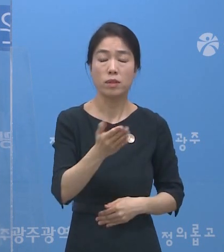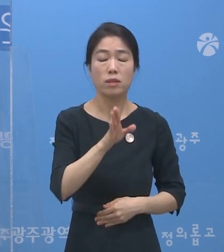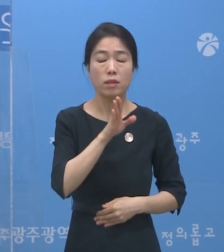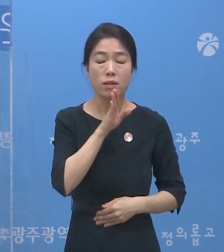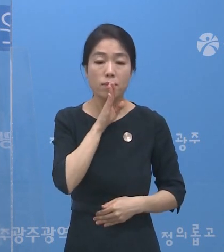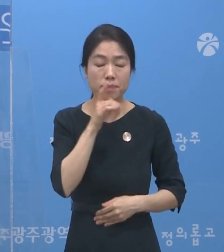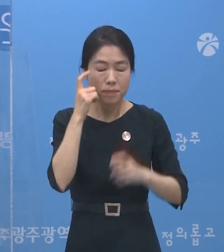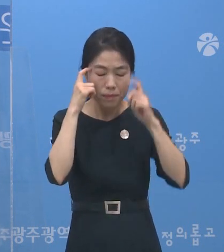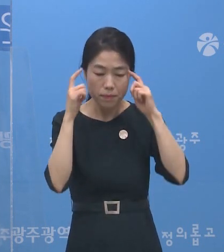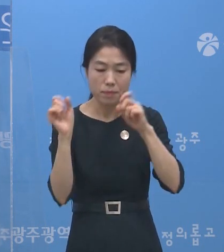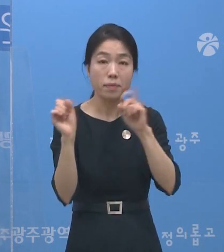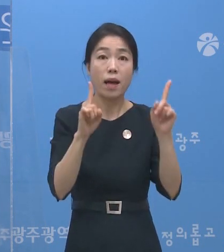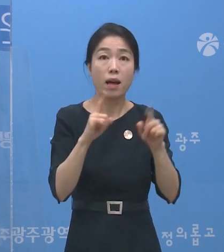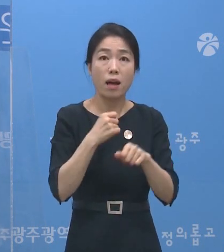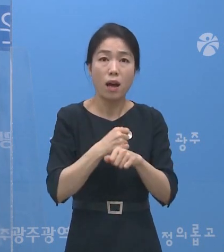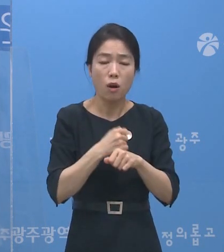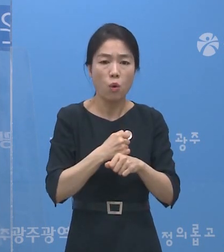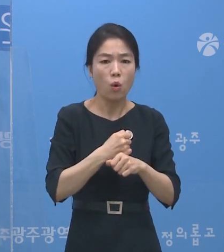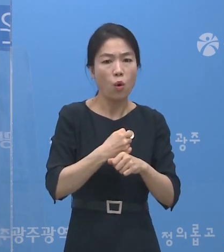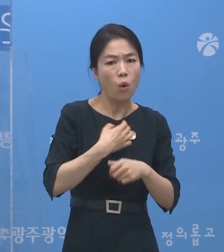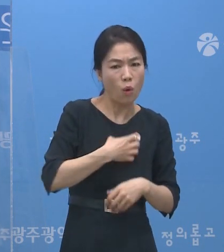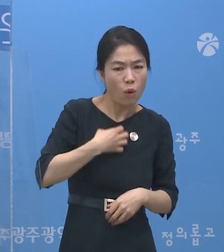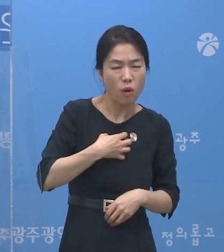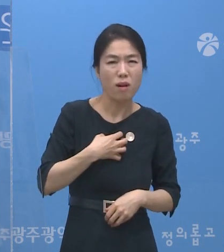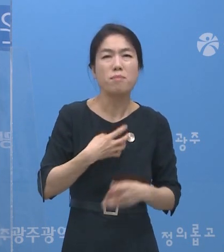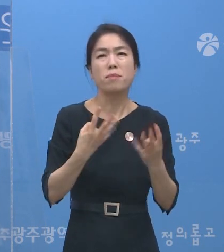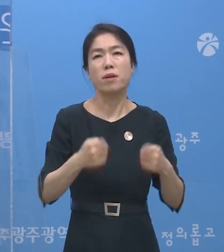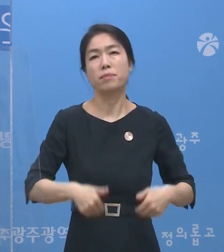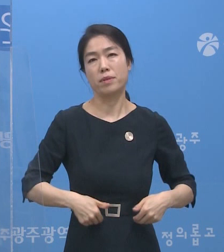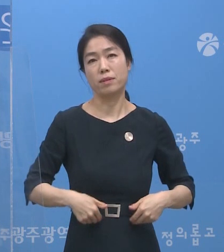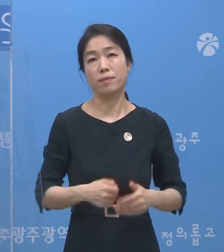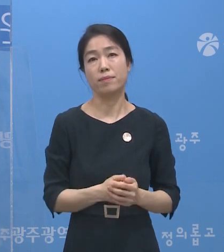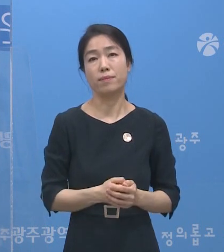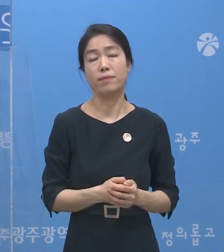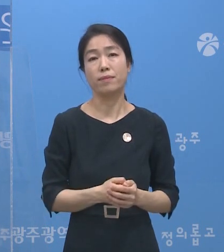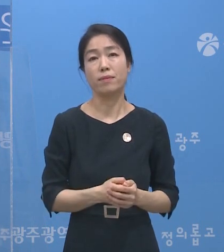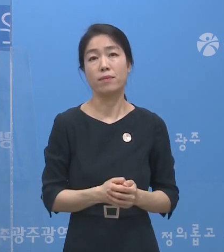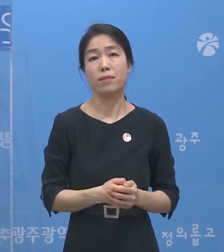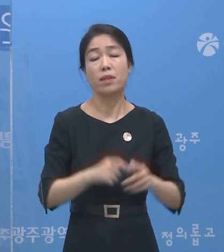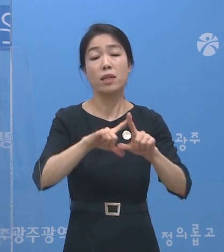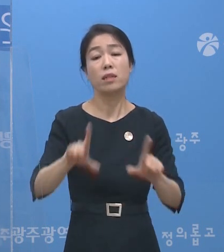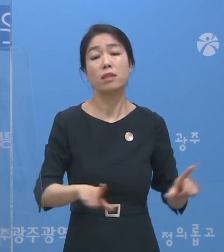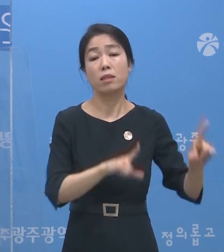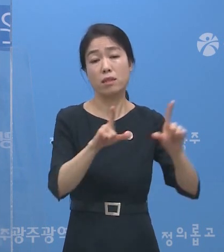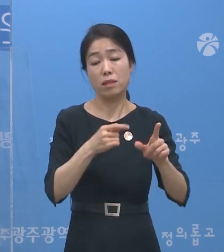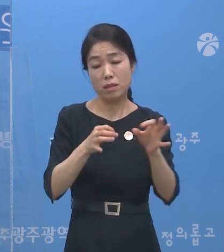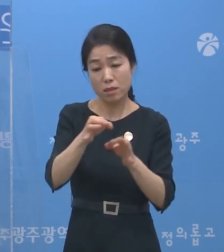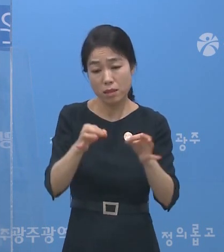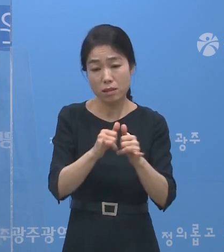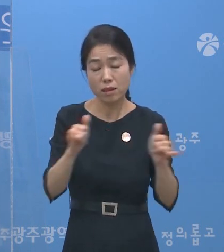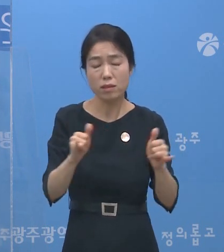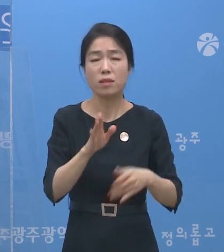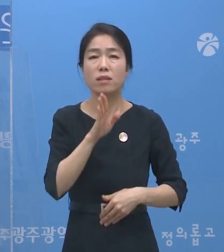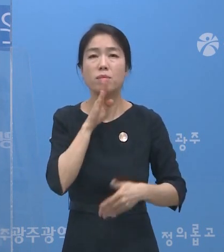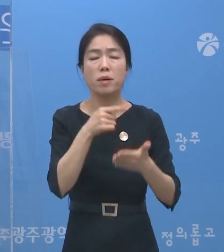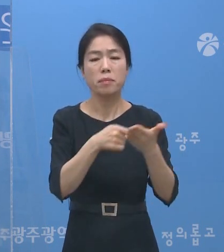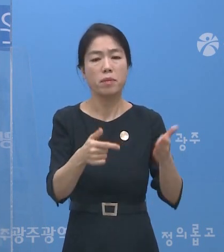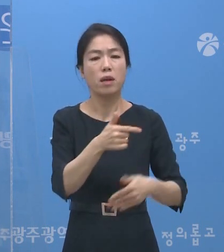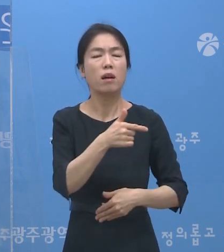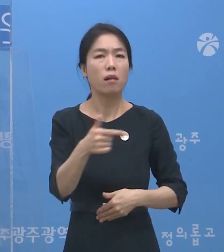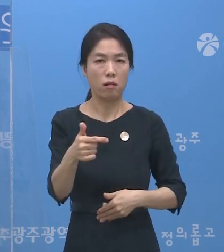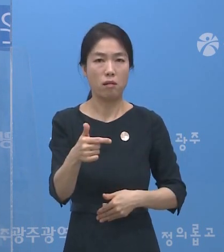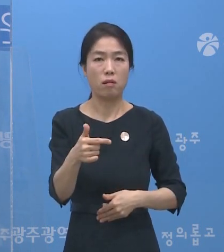긴장감과 위기의식이 필요한 때입니다. 시민들의 일상과 소상공인 등에게 막대한 피해를